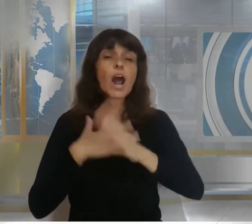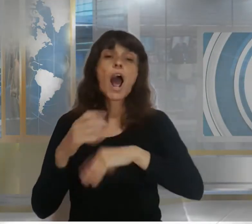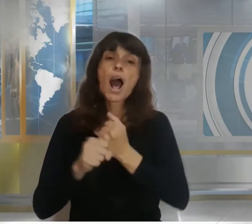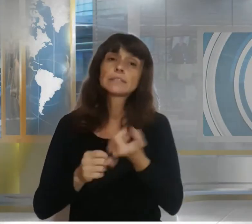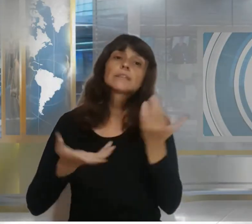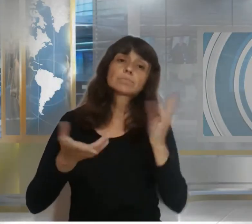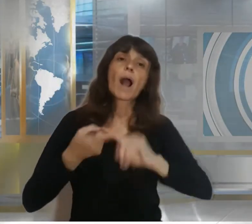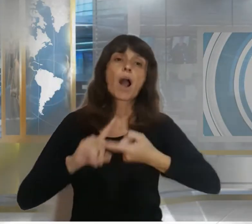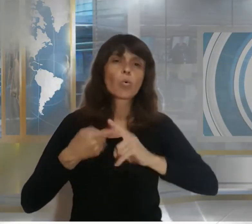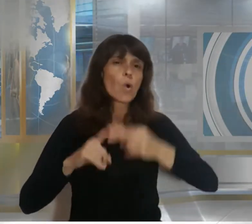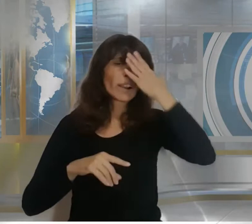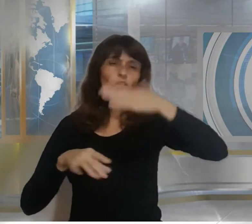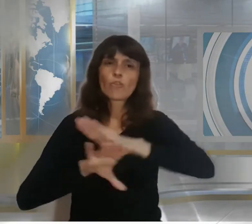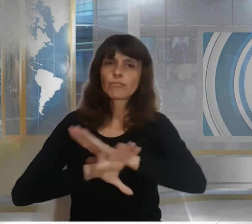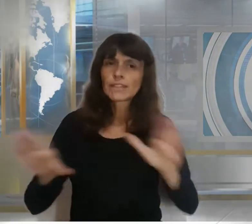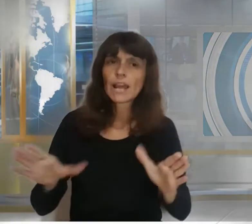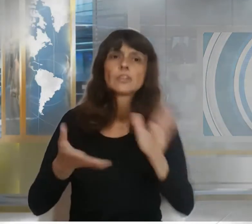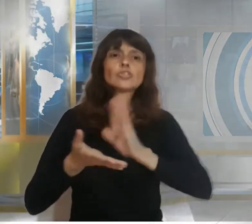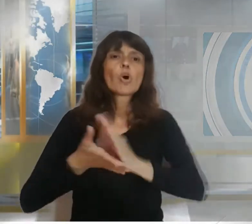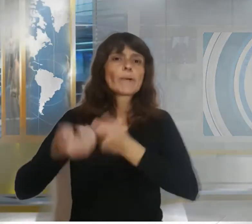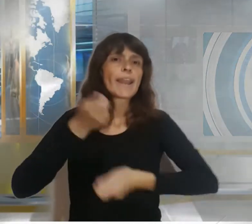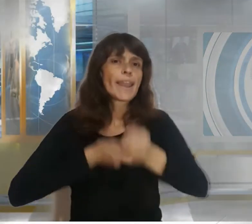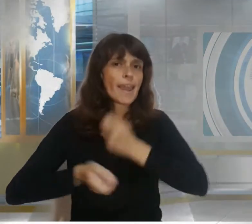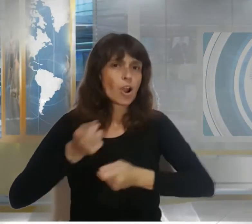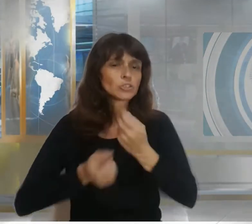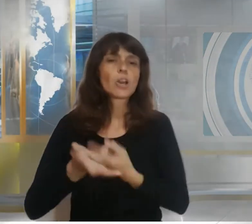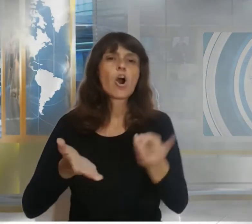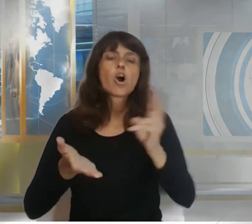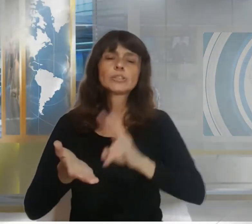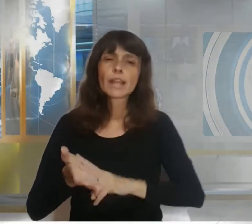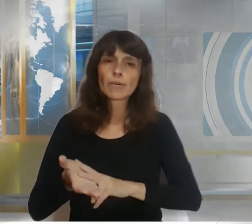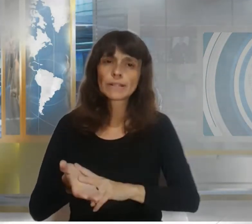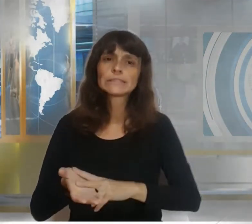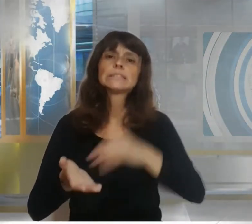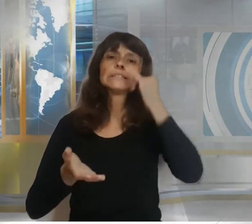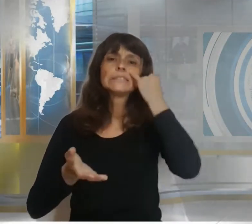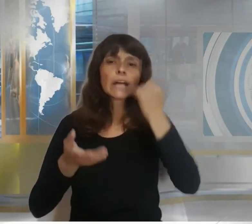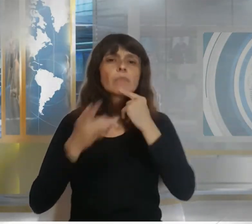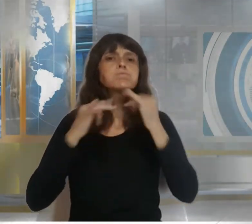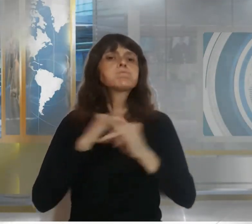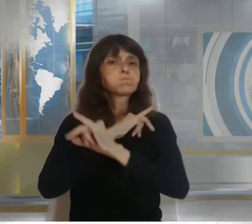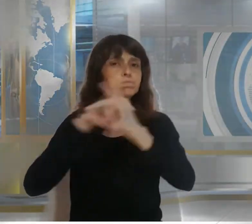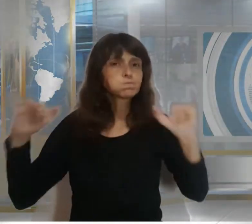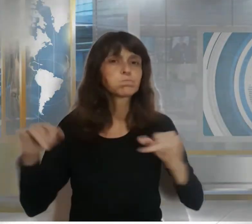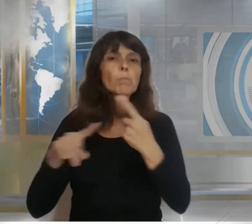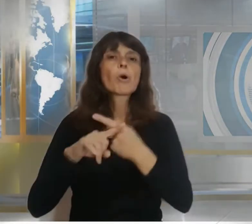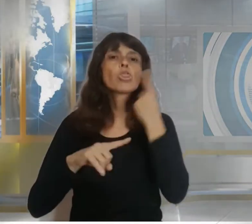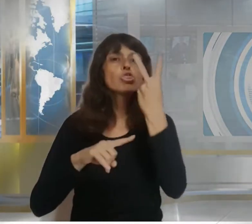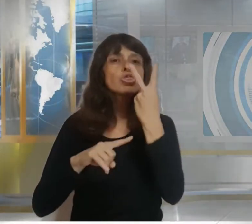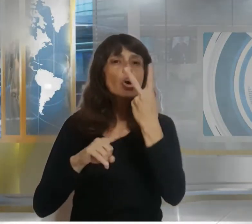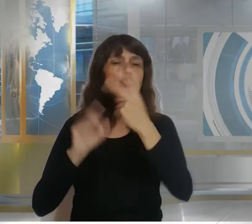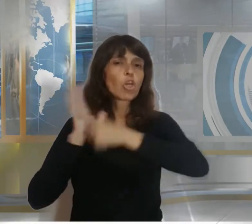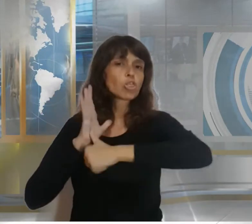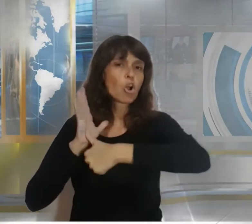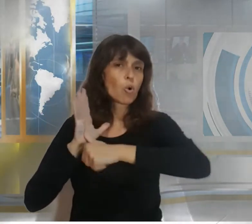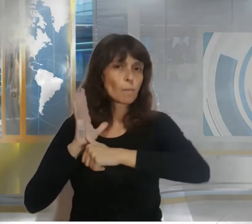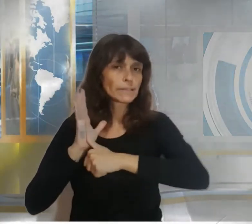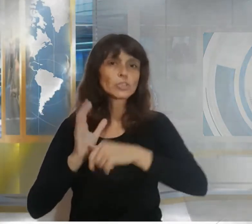renegociación se formalizó por medio de dos resoluciones del Ente Nacional Regulador de la Electricidad